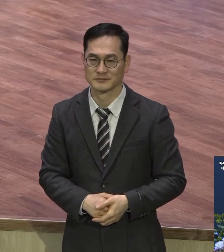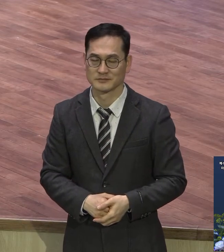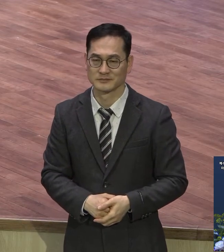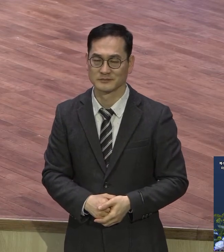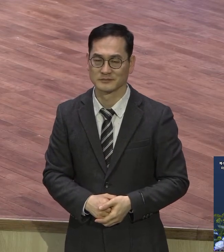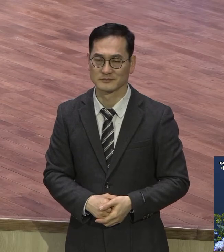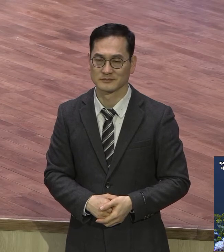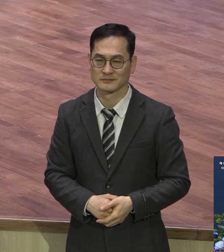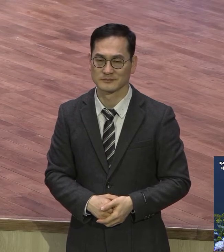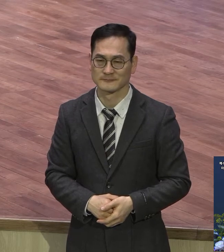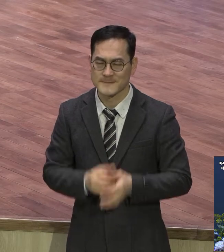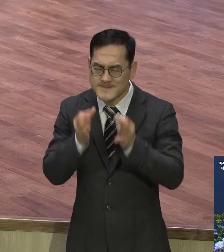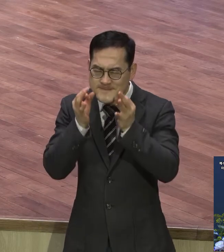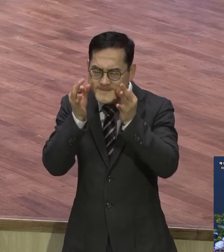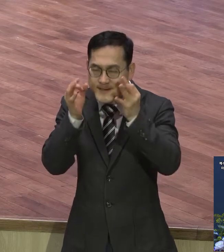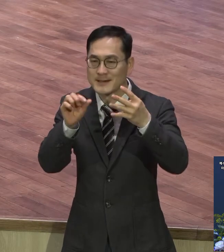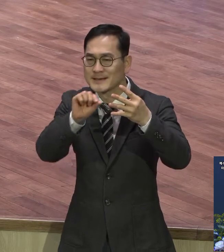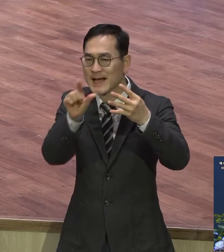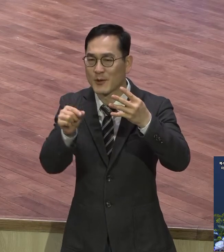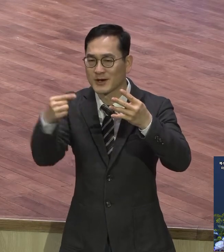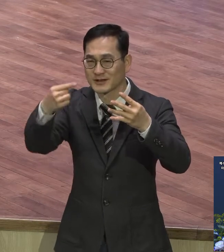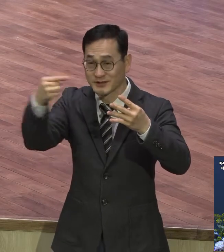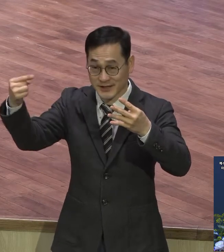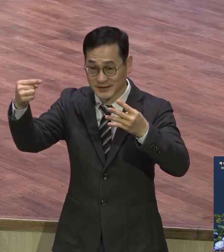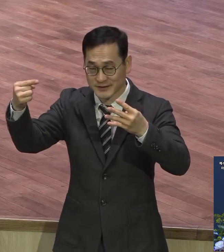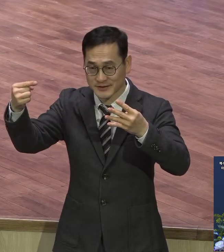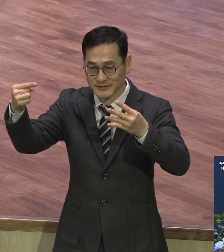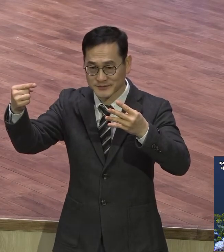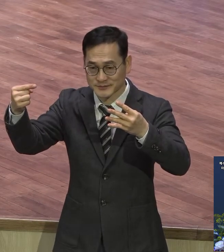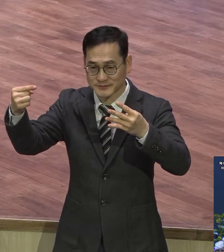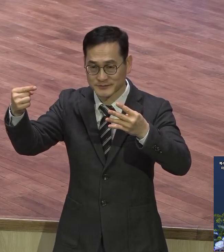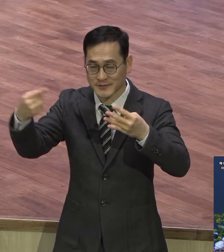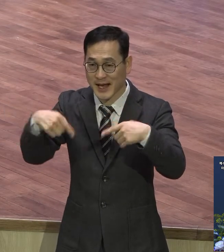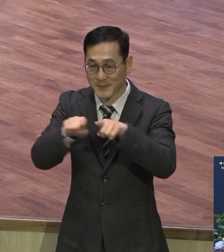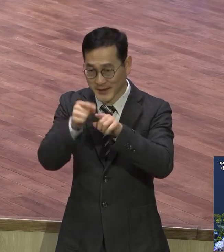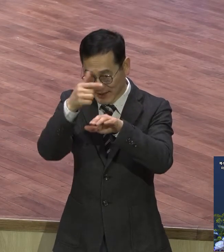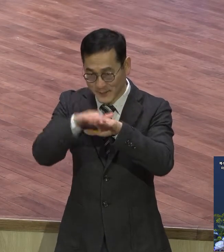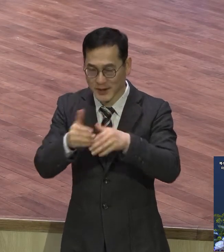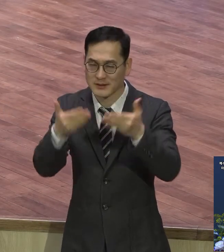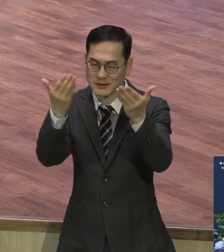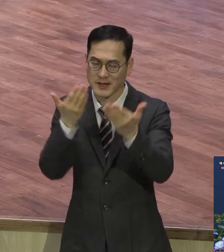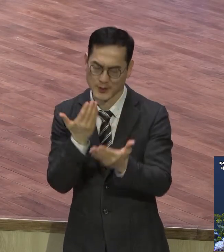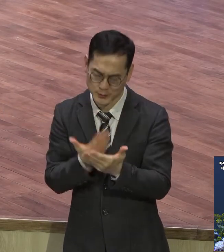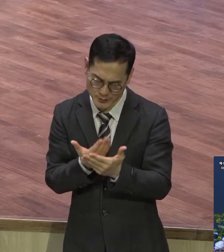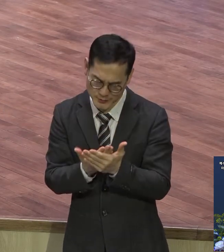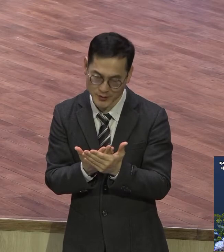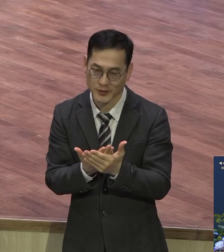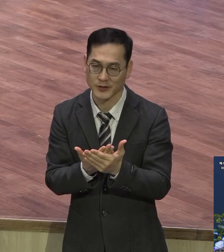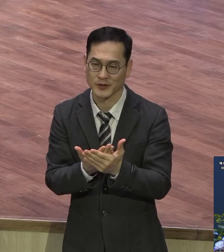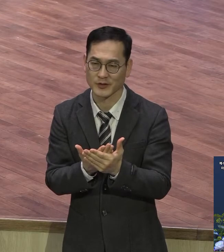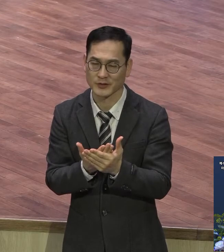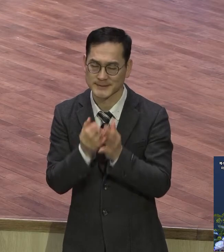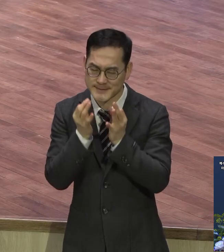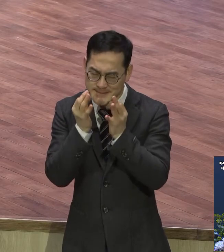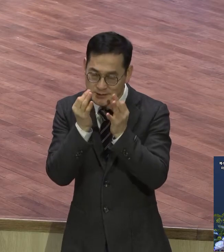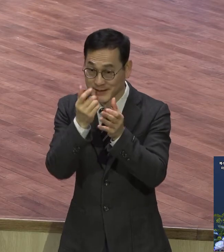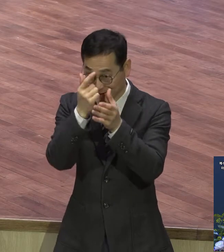주부터는 하나님 앞에 나와 성도들과 함께 예배 드려야 주옵소서 그렇게 기도해 주시길 바랍니다.